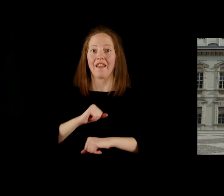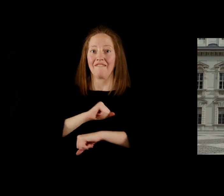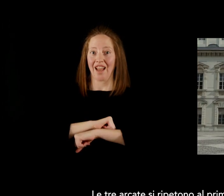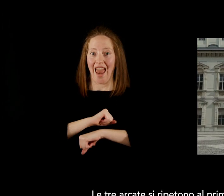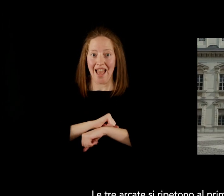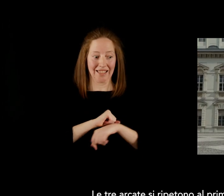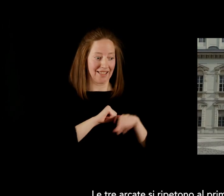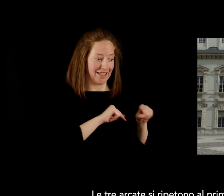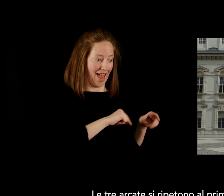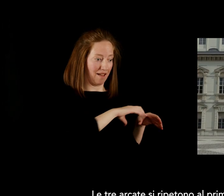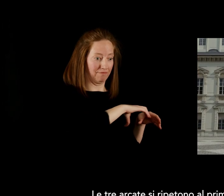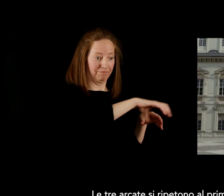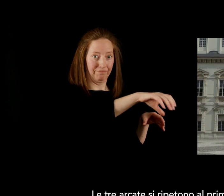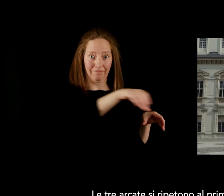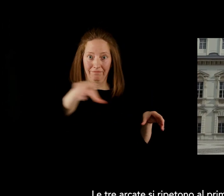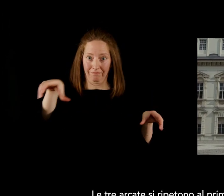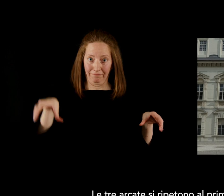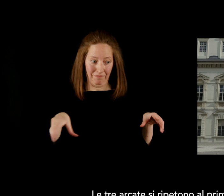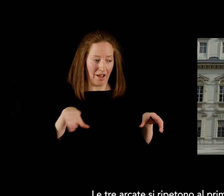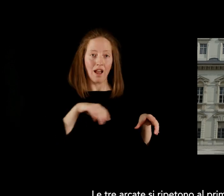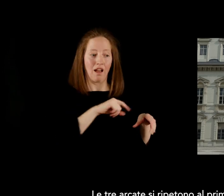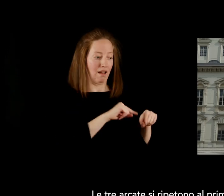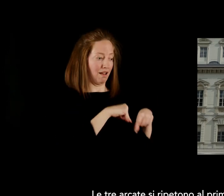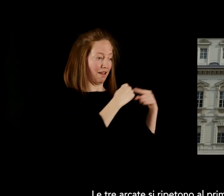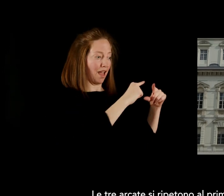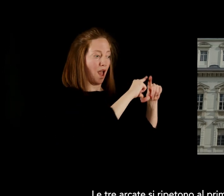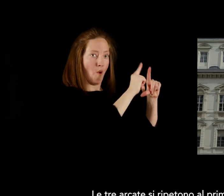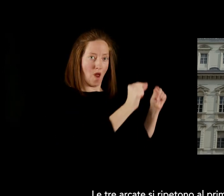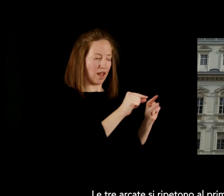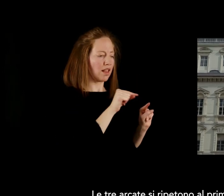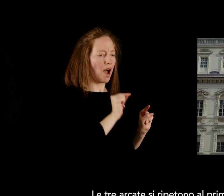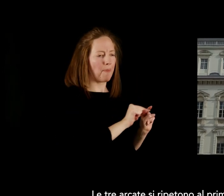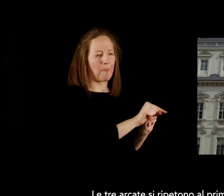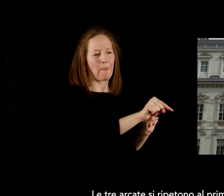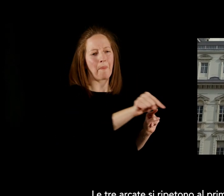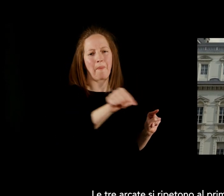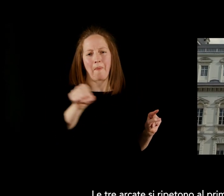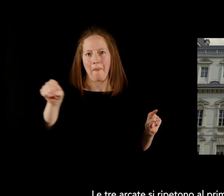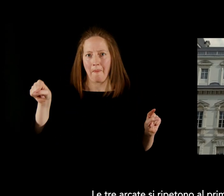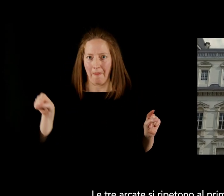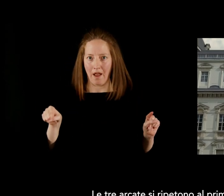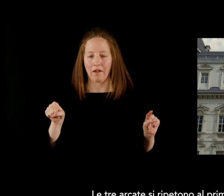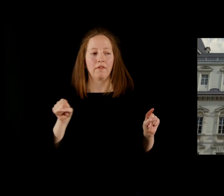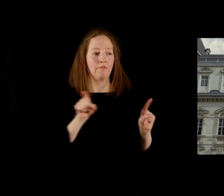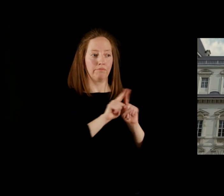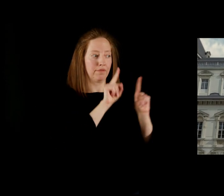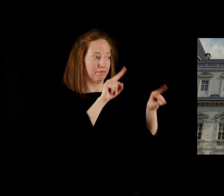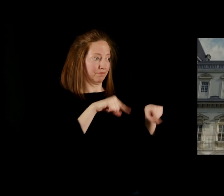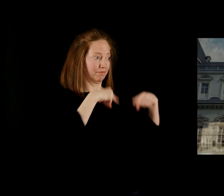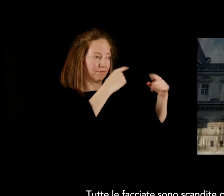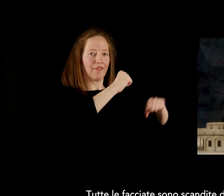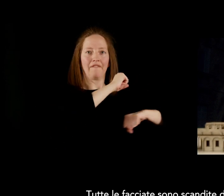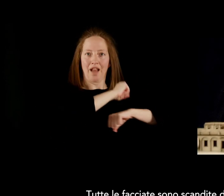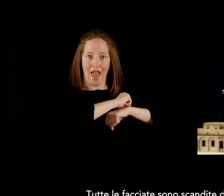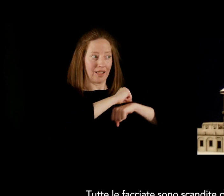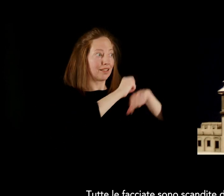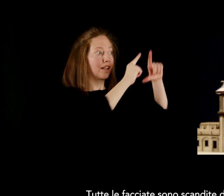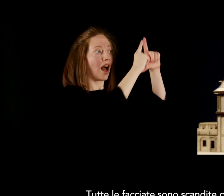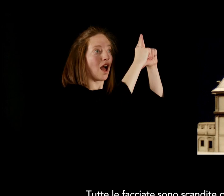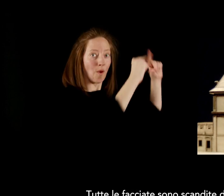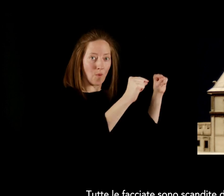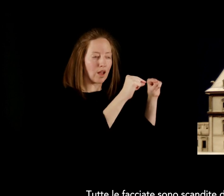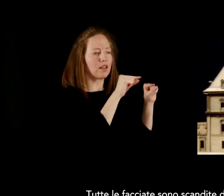Le tre arcate si ripetono al primo piano e definiscono loggiato antistante il salone d'onore. Tutte le